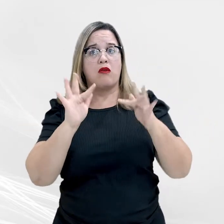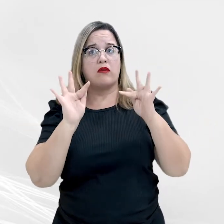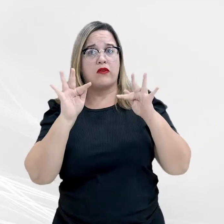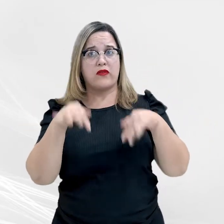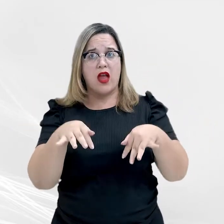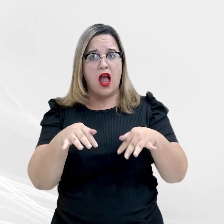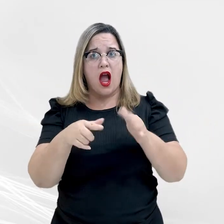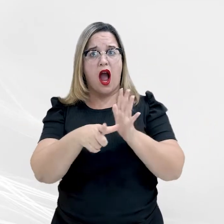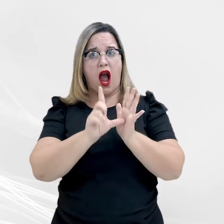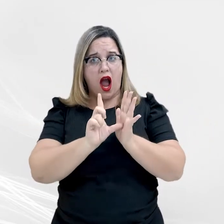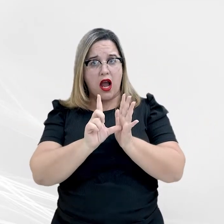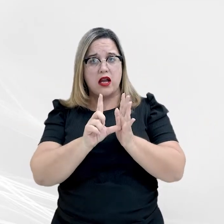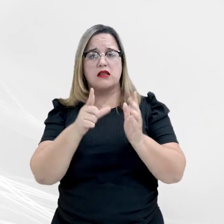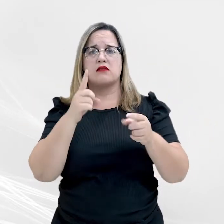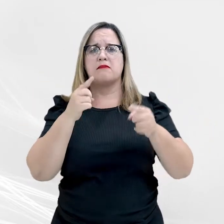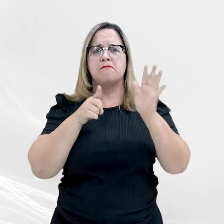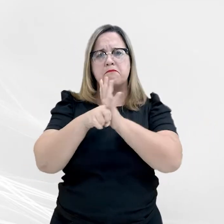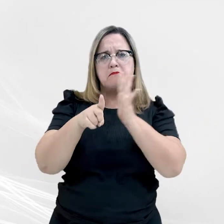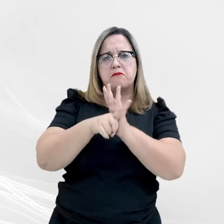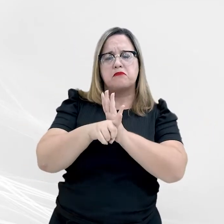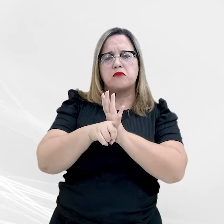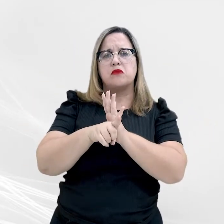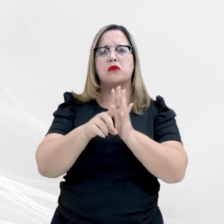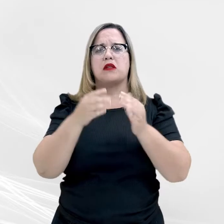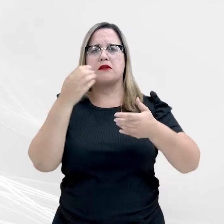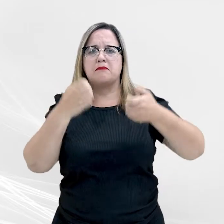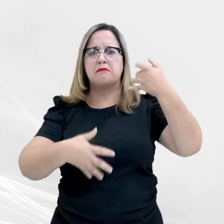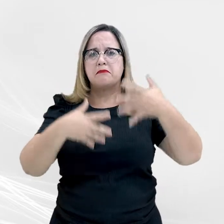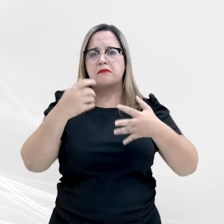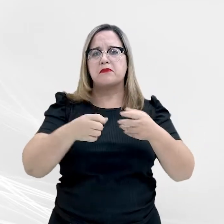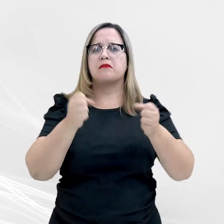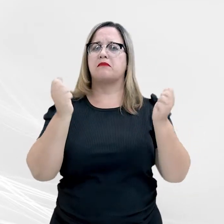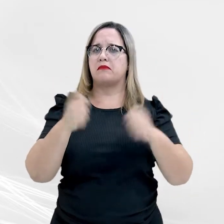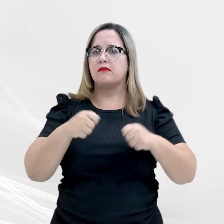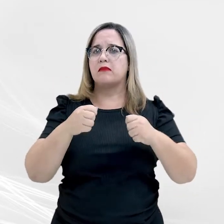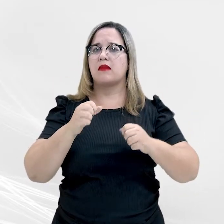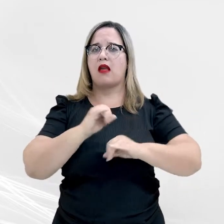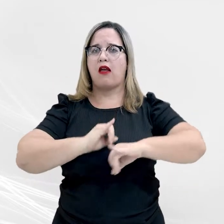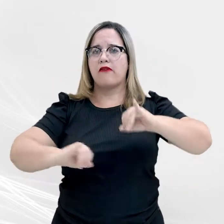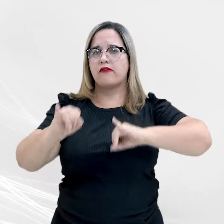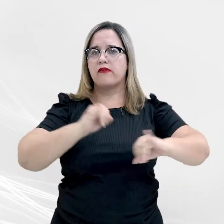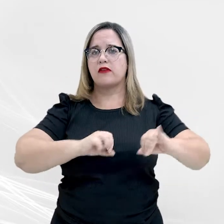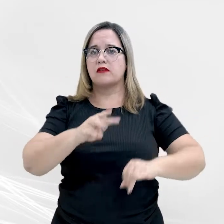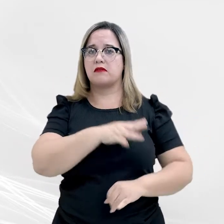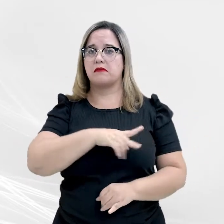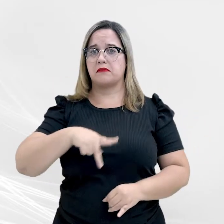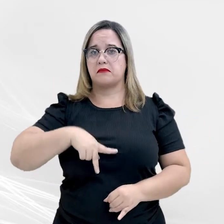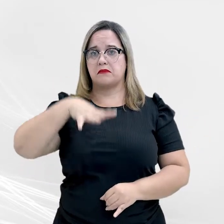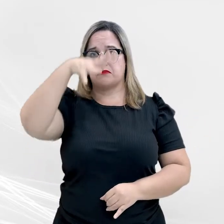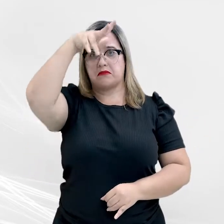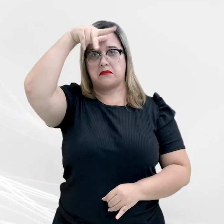perguntas e debates. Este conteúdo é produzido pelo Ministério Público do Estado de Mato Grosso.